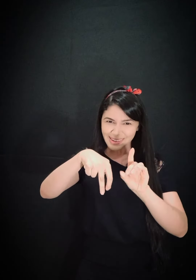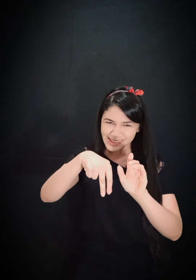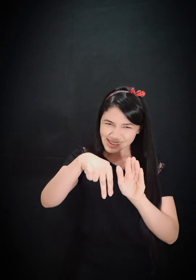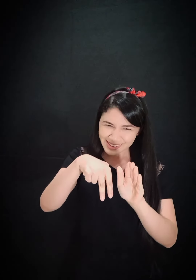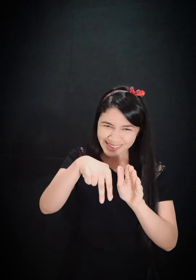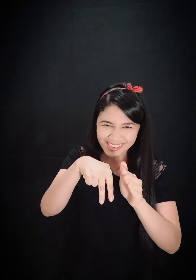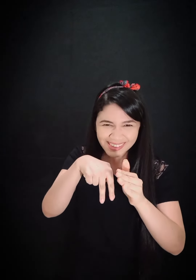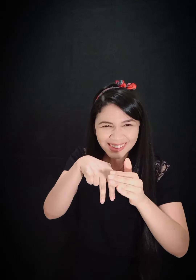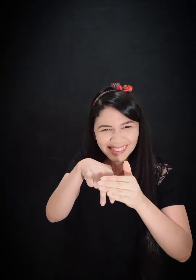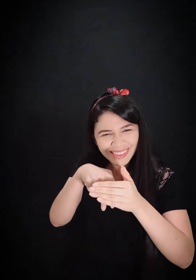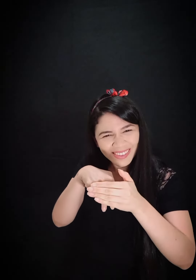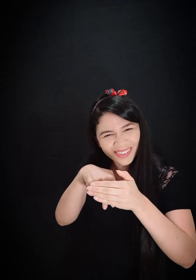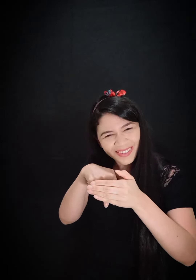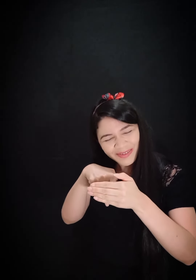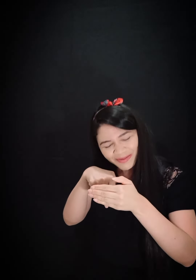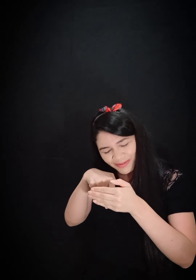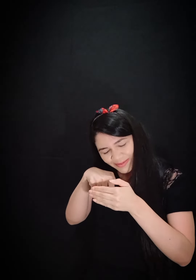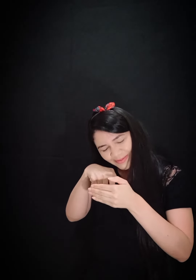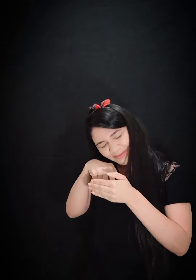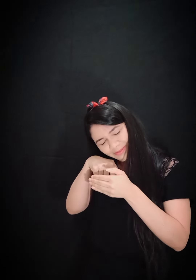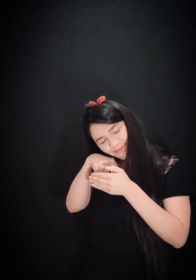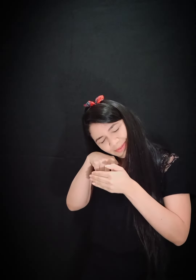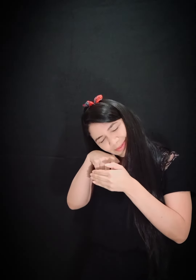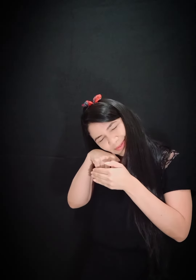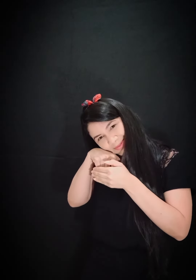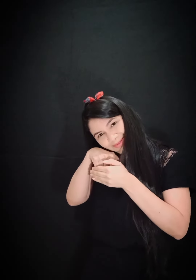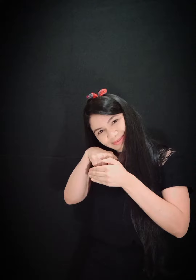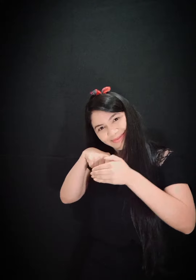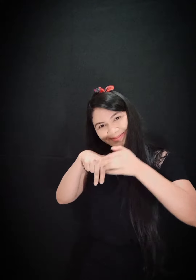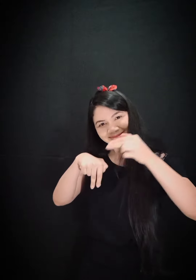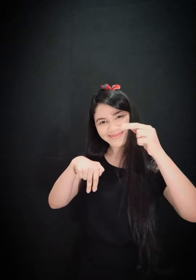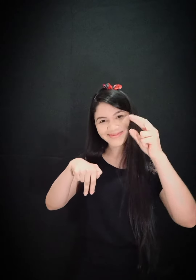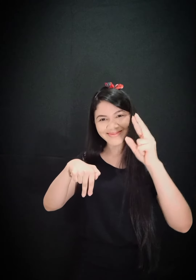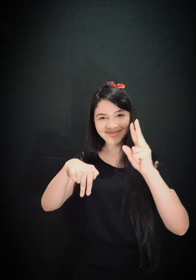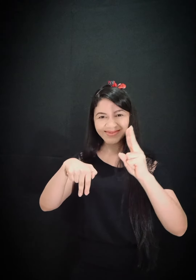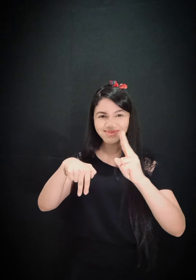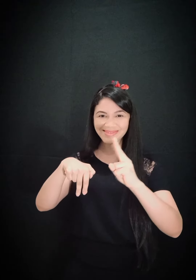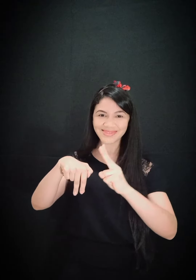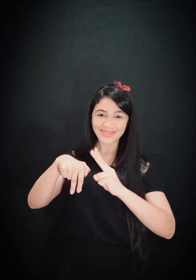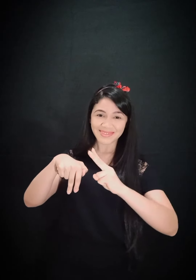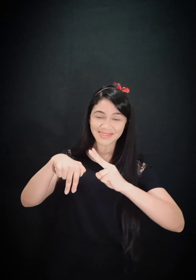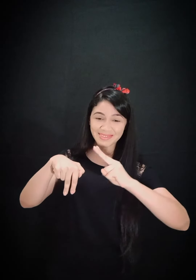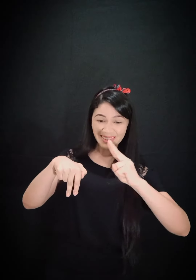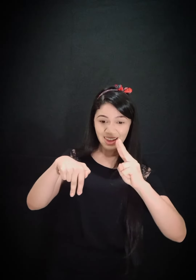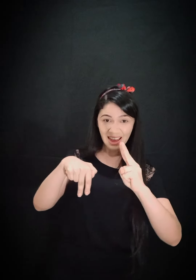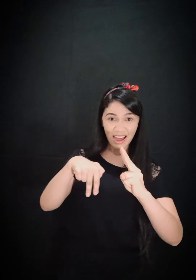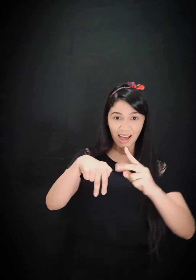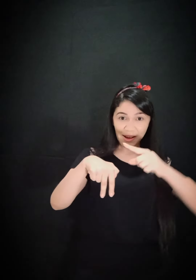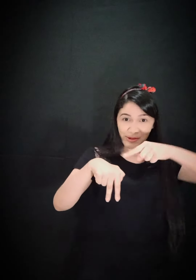seu seguro abrigo Ao teu